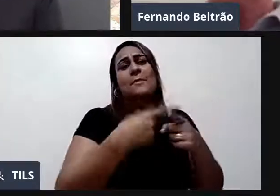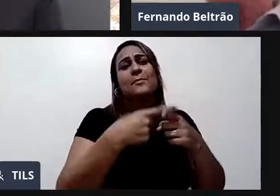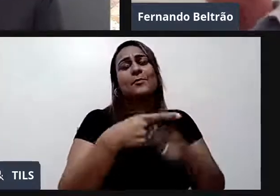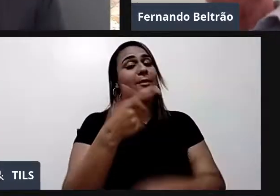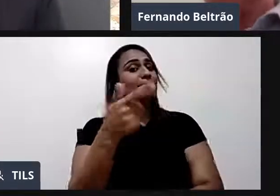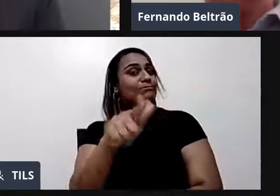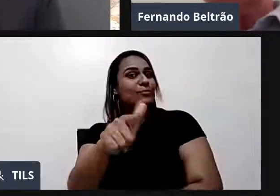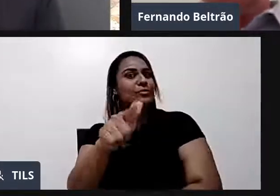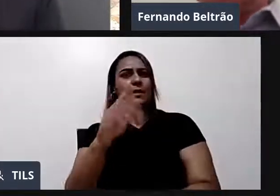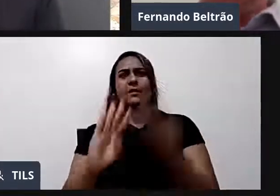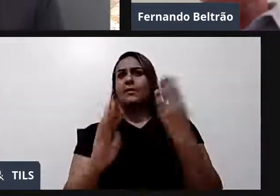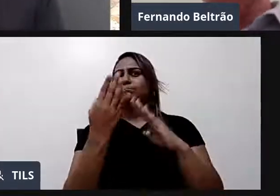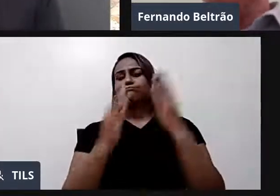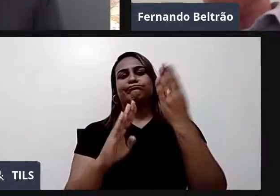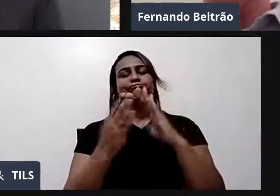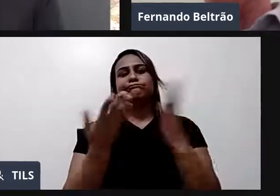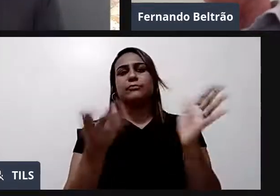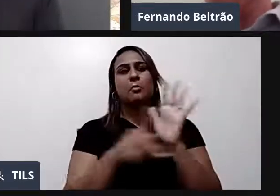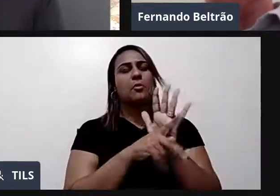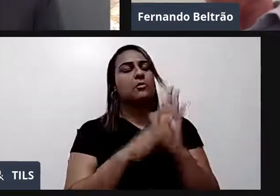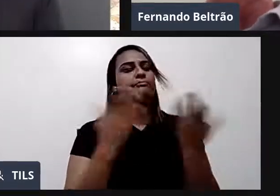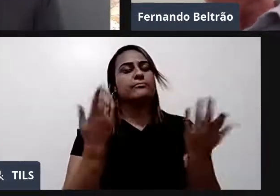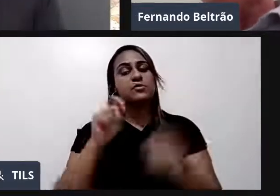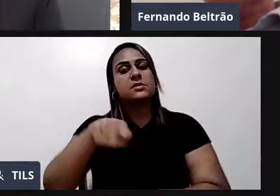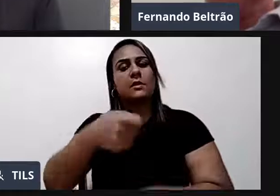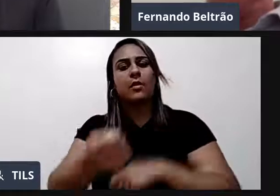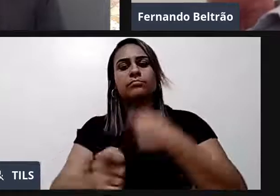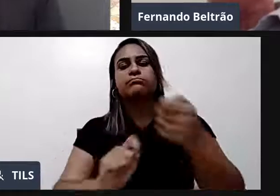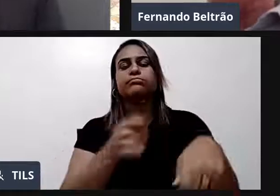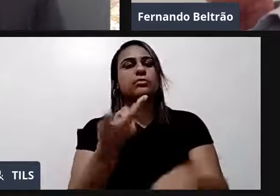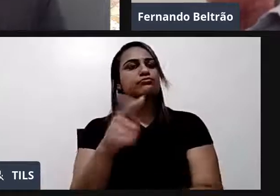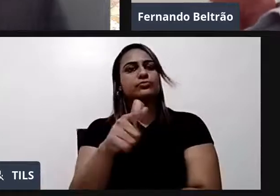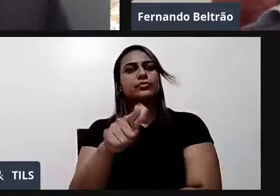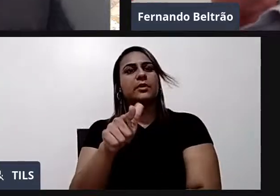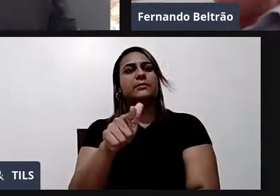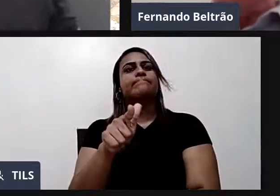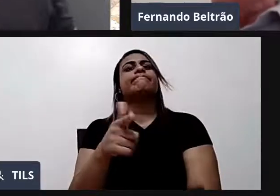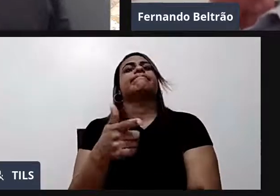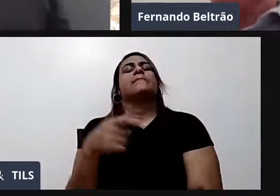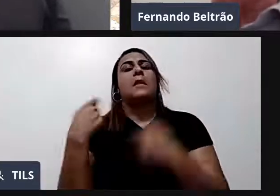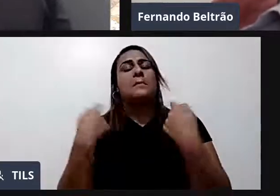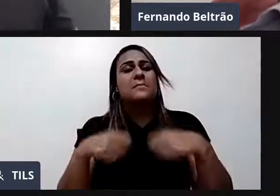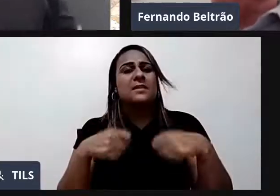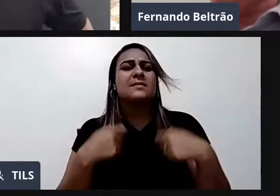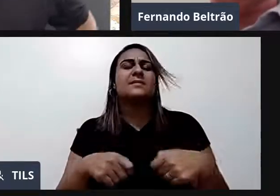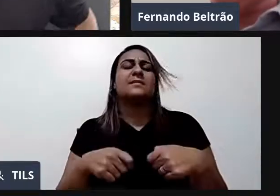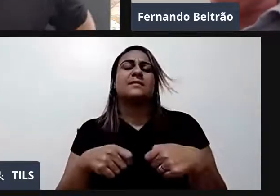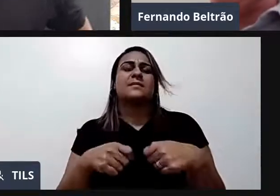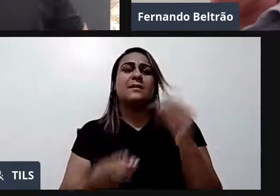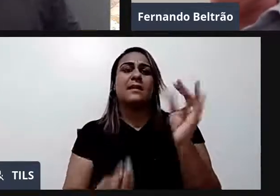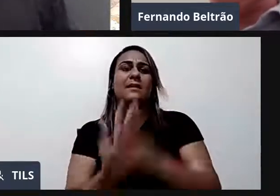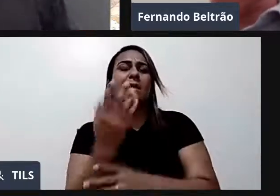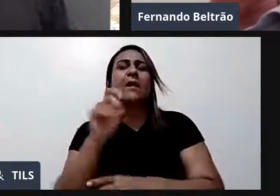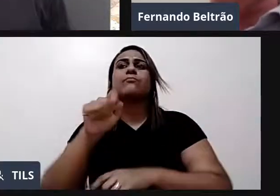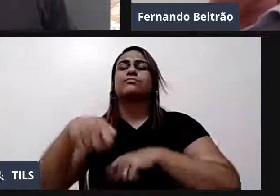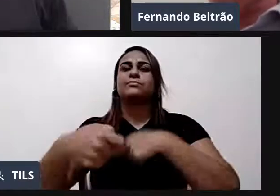E as universidades. É urgente. Elas têm que ter uma força enorme. Tem muitos heróis. Não estou querendo com isso. Desqualificar.